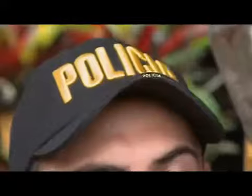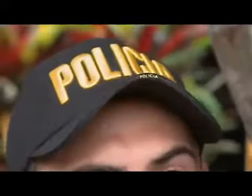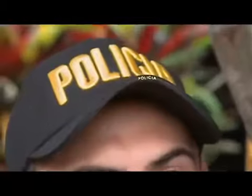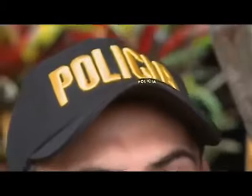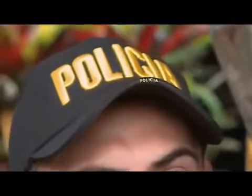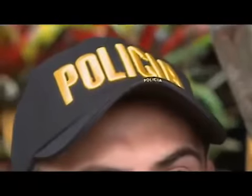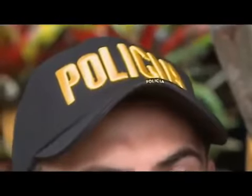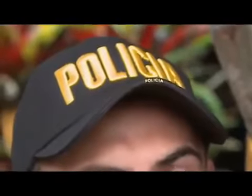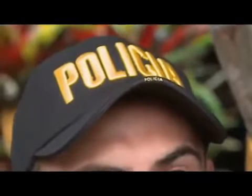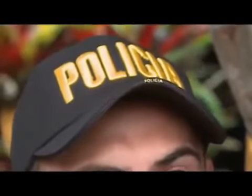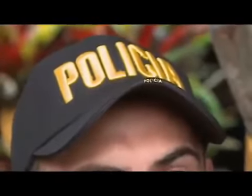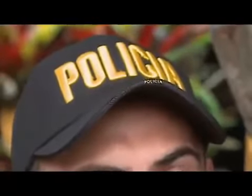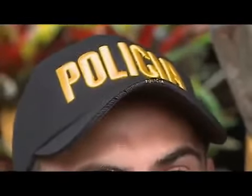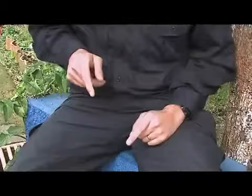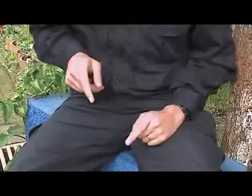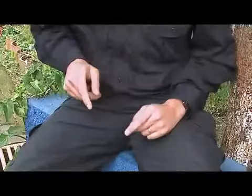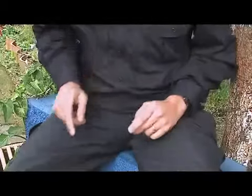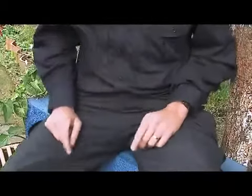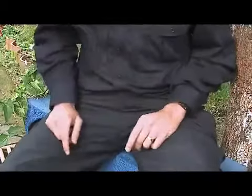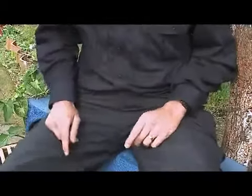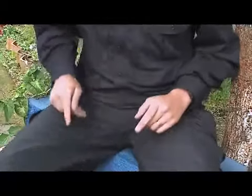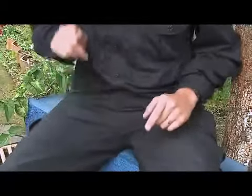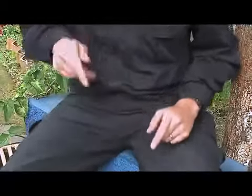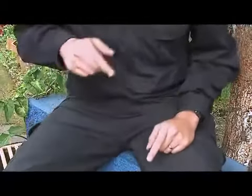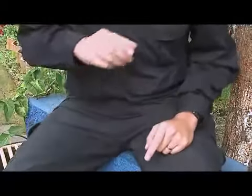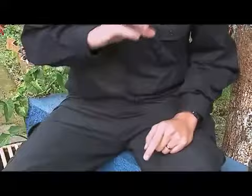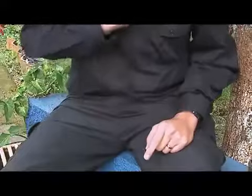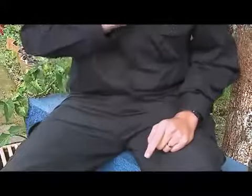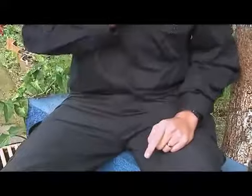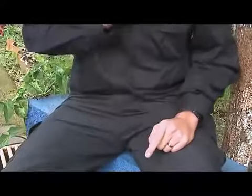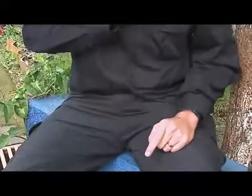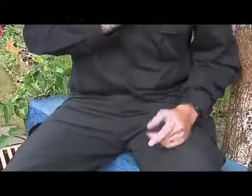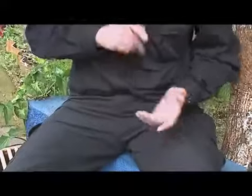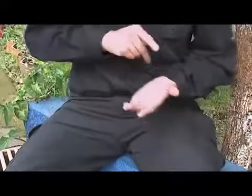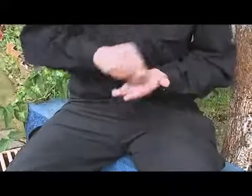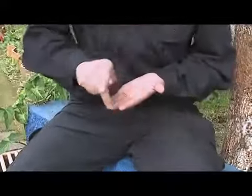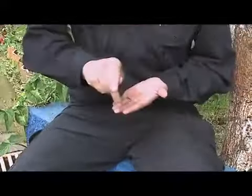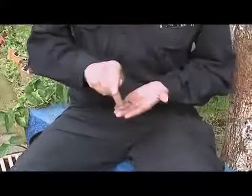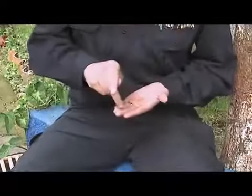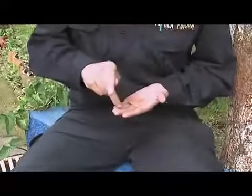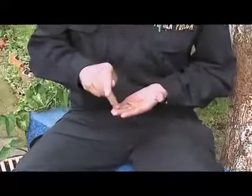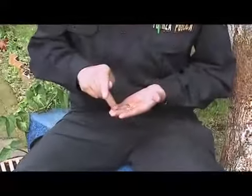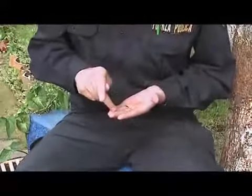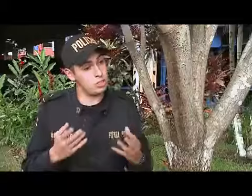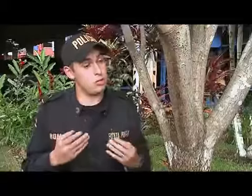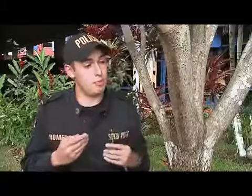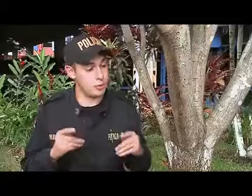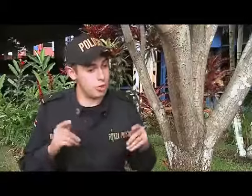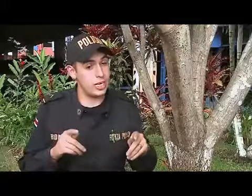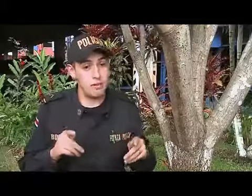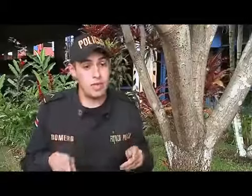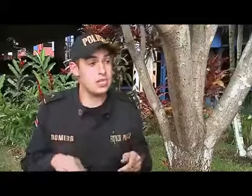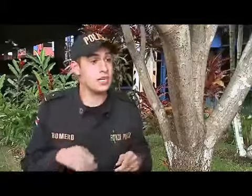Aún así, y por medio de las señas aprendidas a la antigua, logran comunicarse. Y ya ahora sí, si una persona llega y me dice,